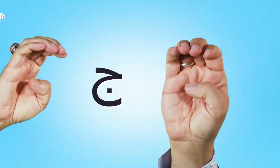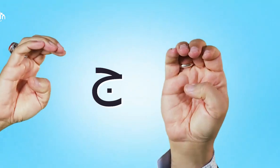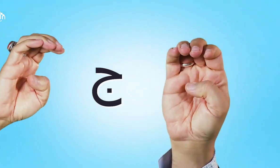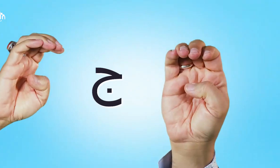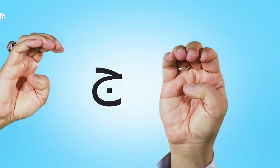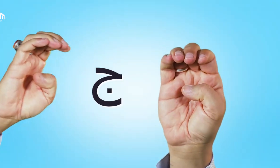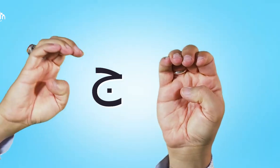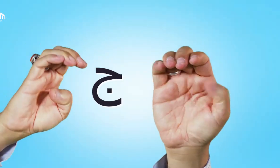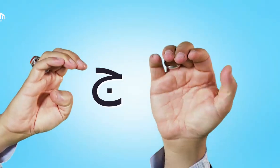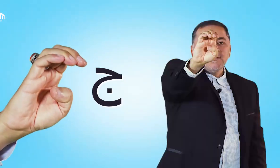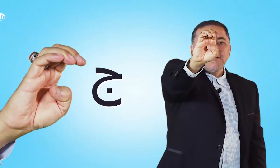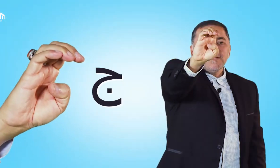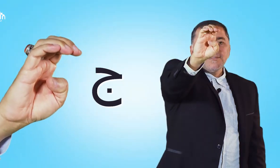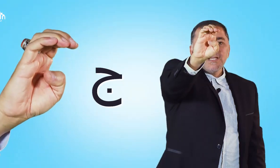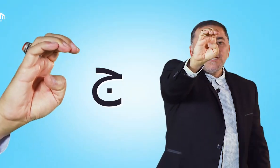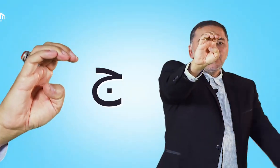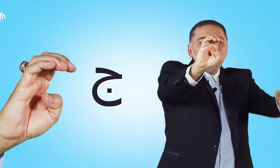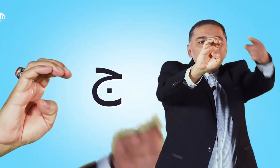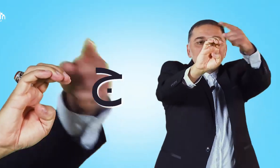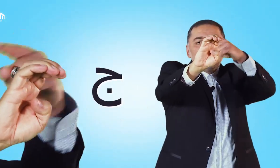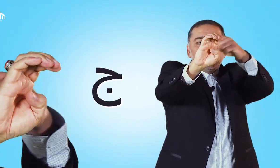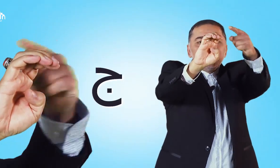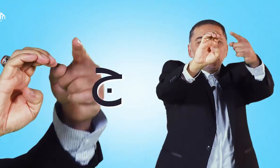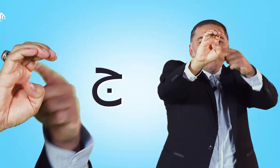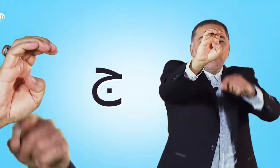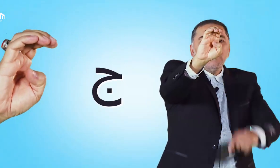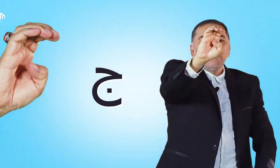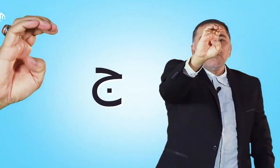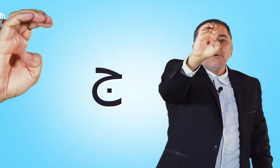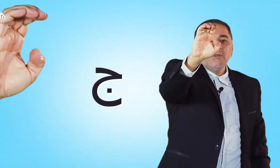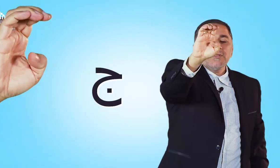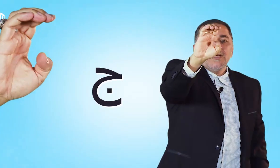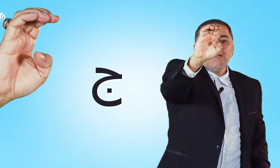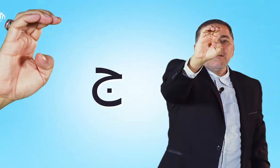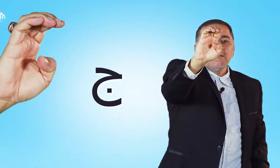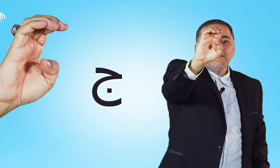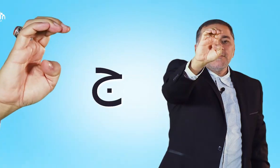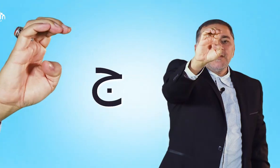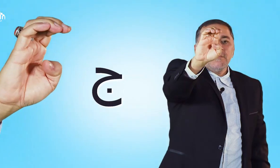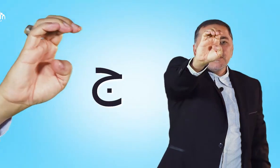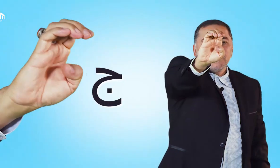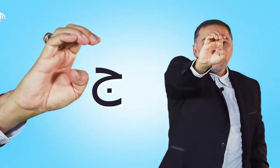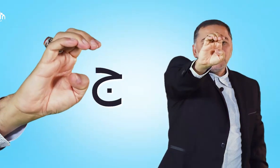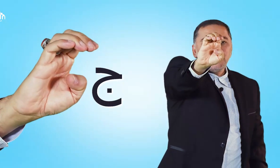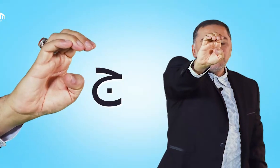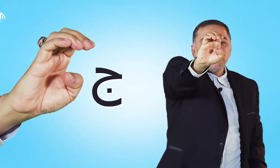شكل الجيم تقريبا نفس شكل الجيم نفس الشكل والنقطة في البطن جيم